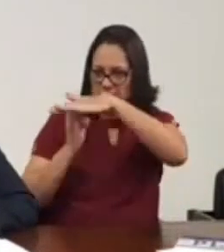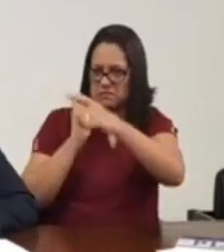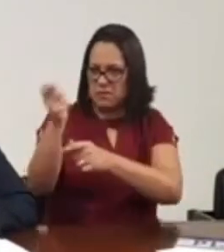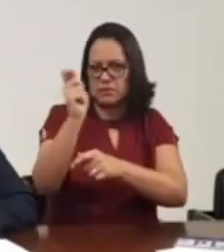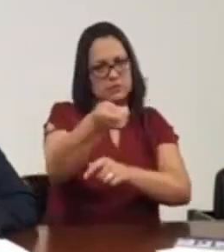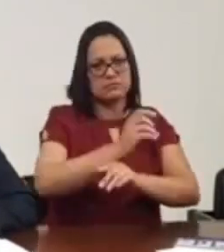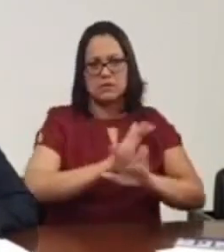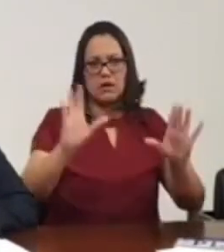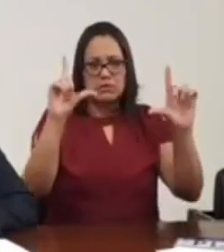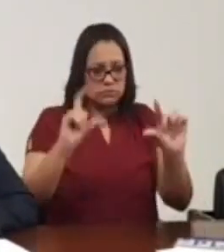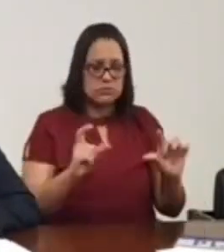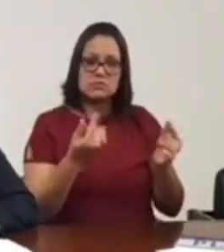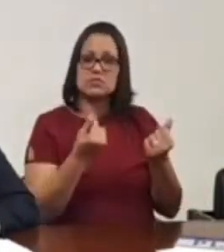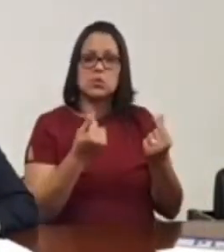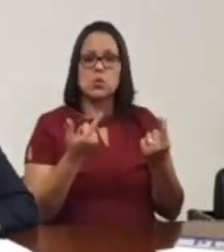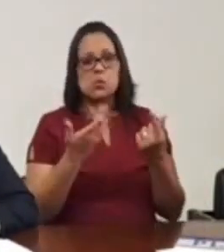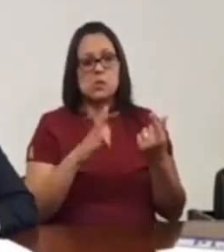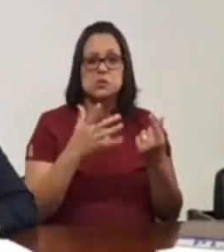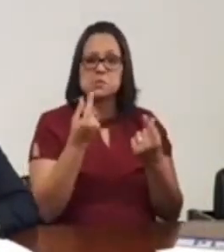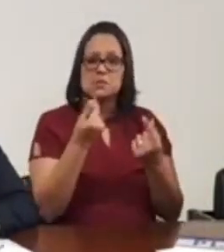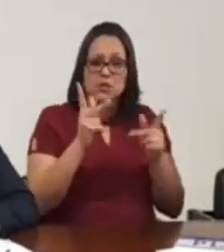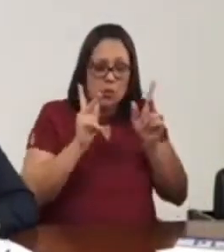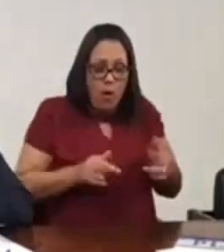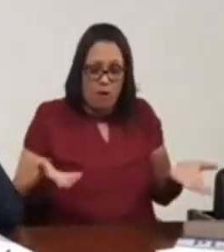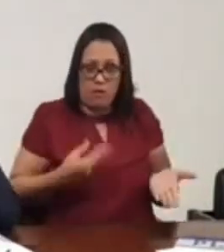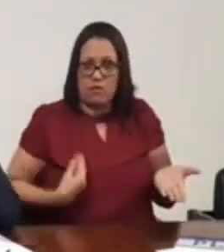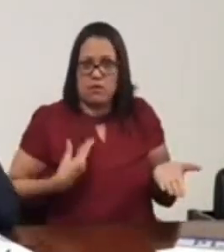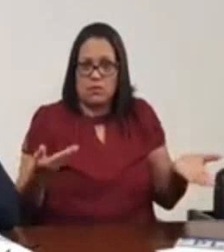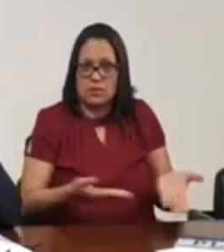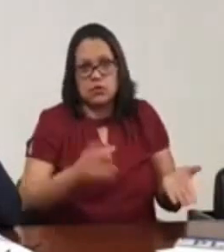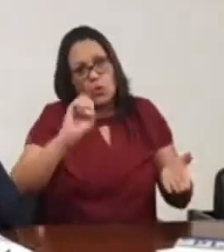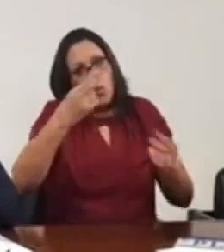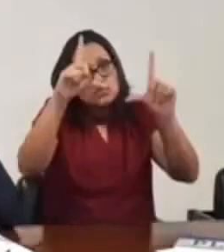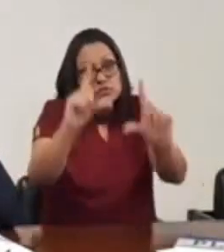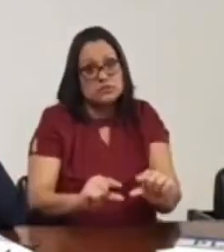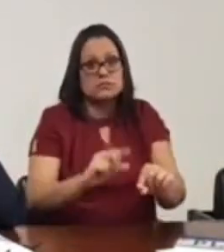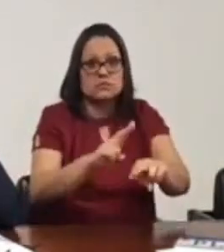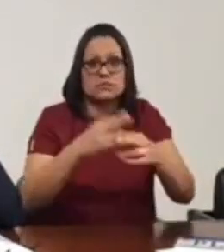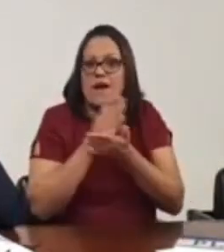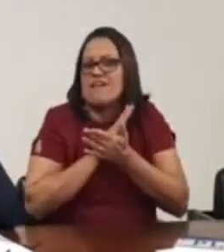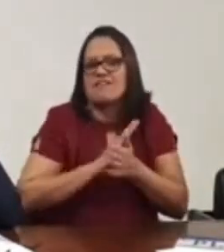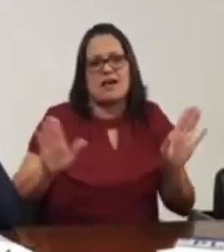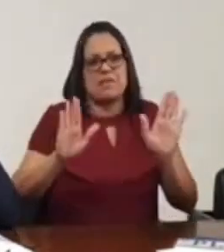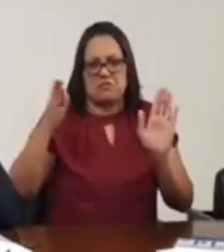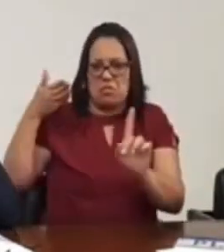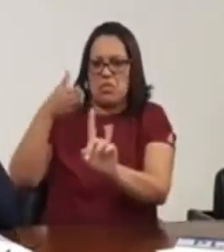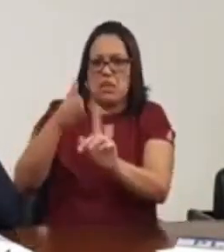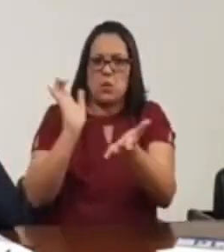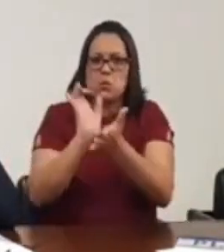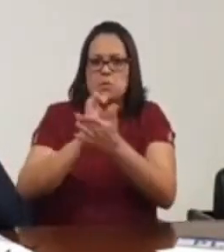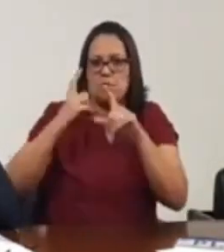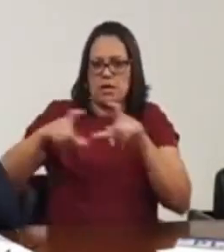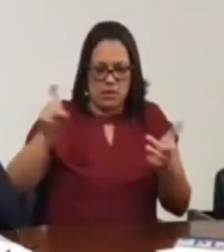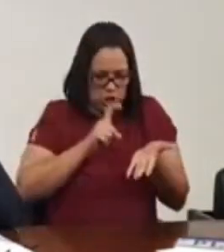na verdade, vai se assemelhar às placas de hoje e até cair, porque nós estamos acabando com o monopólio de estampadores.